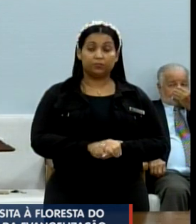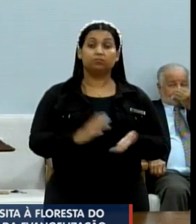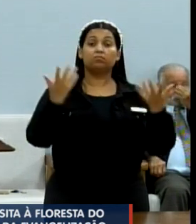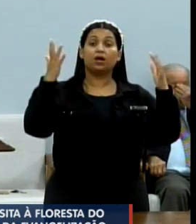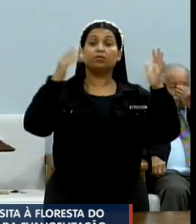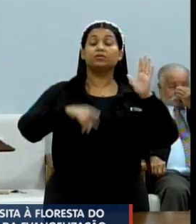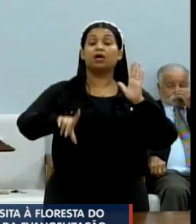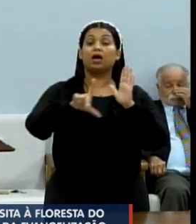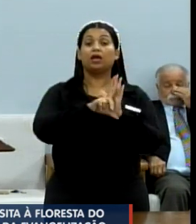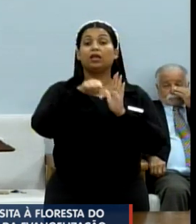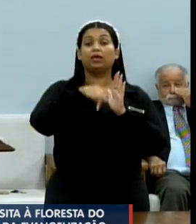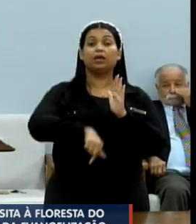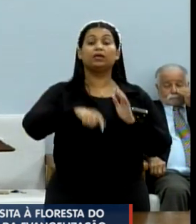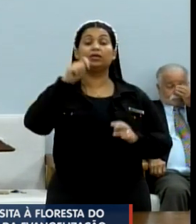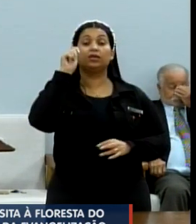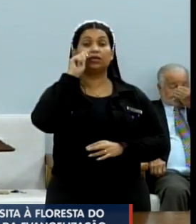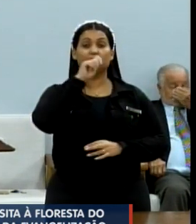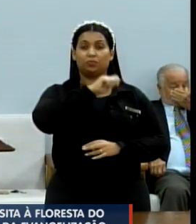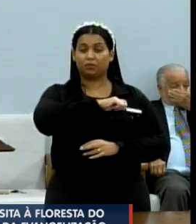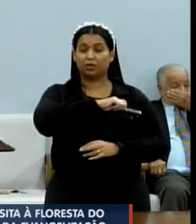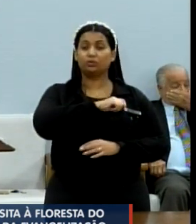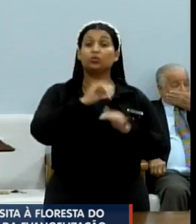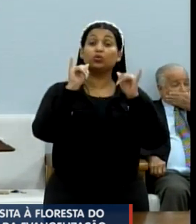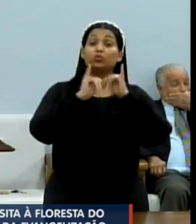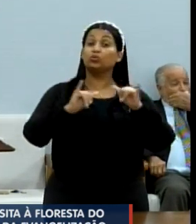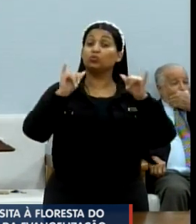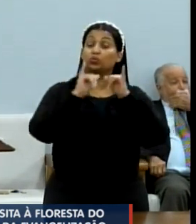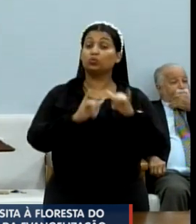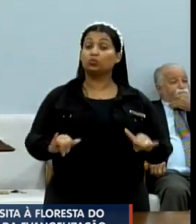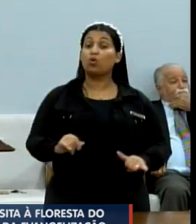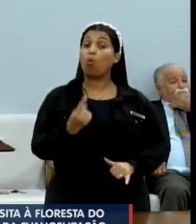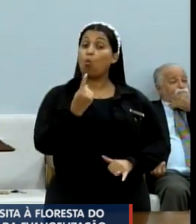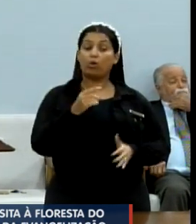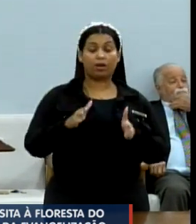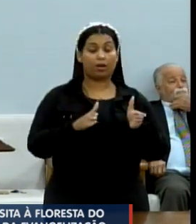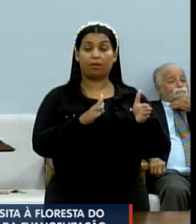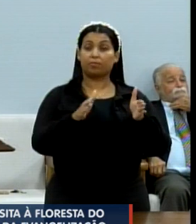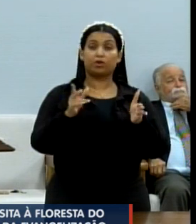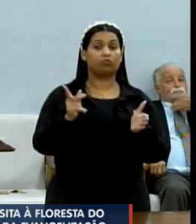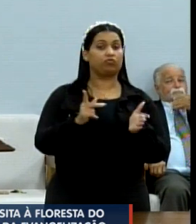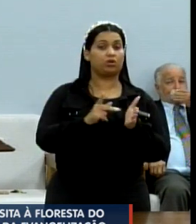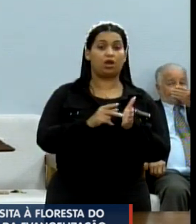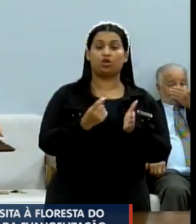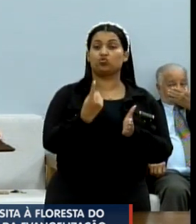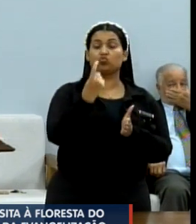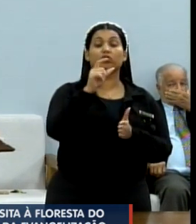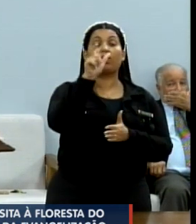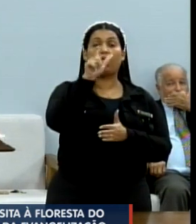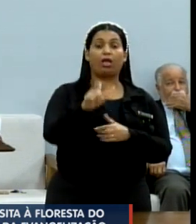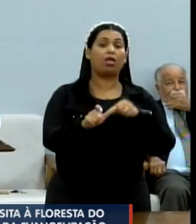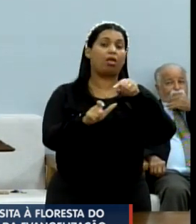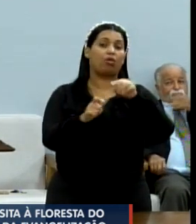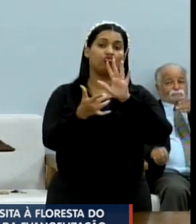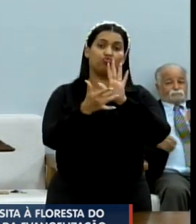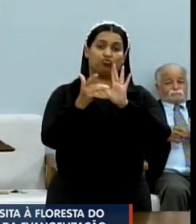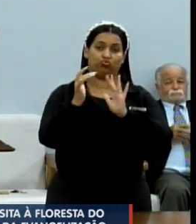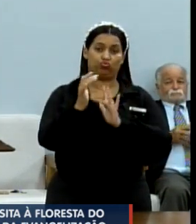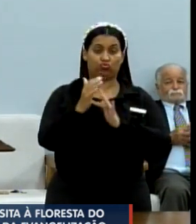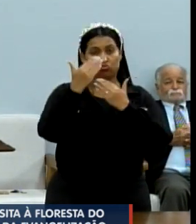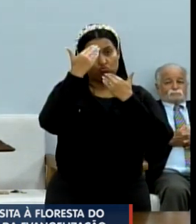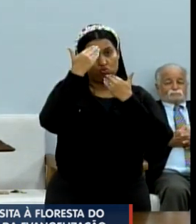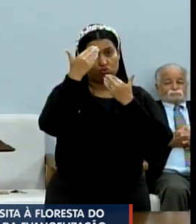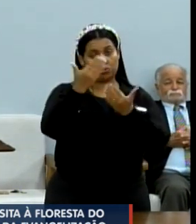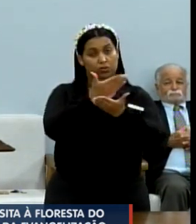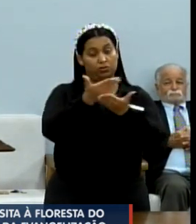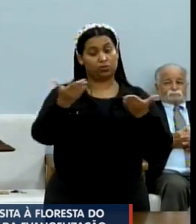município de São José do Rio Preto e dizer que só tem um caminho, uma verdade, que é Jesus Cristo. Muito obrigado a todos,